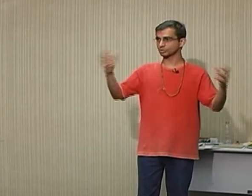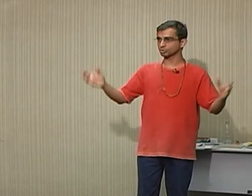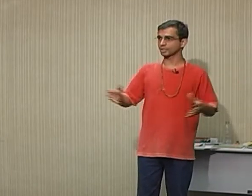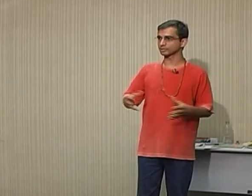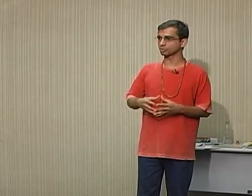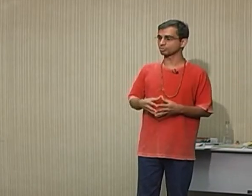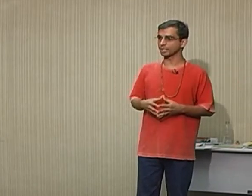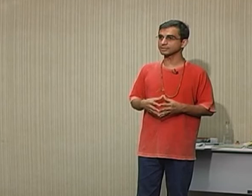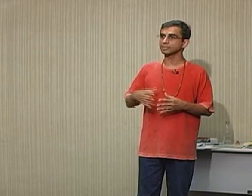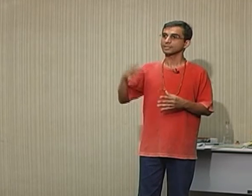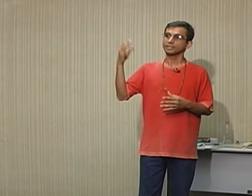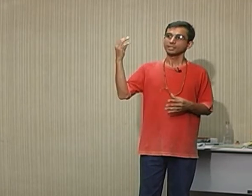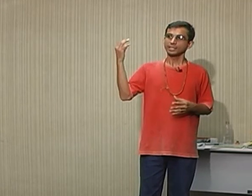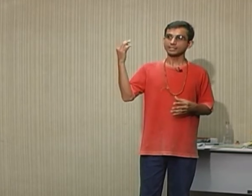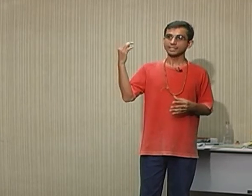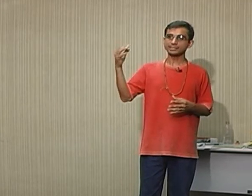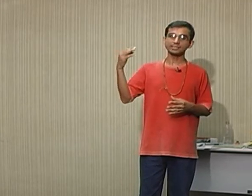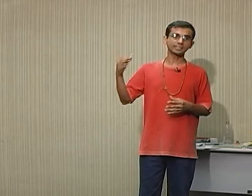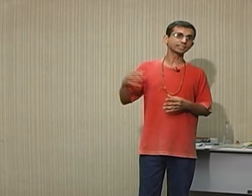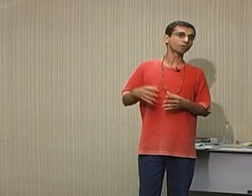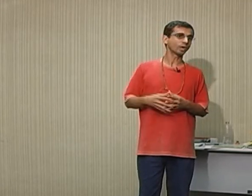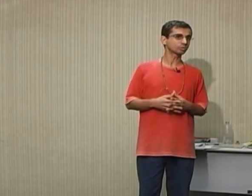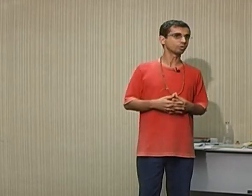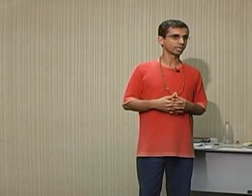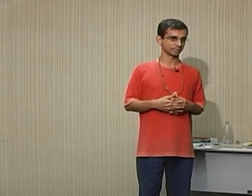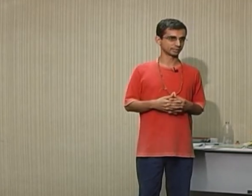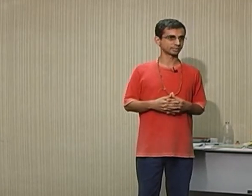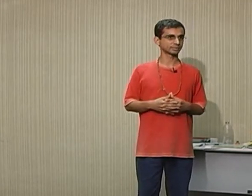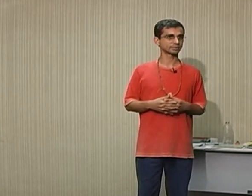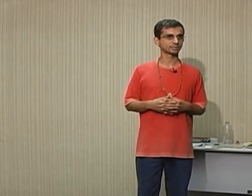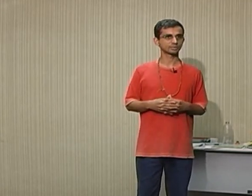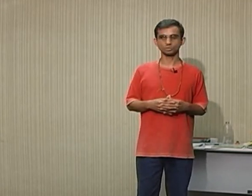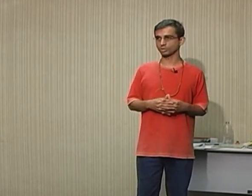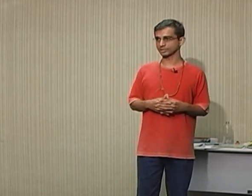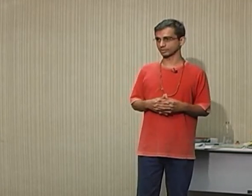histórias e tudo mais, ele tem 64 horas de duração.